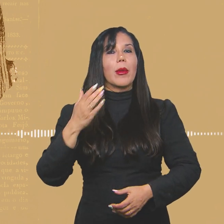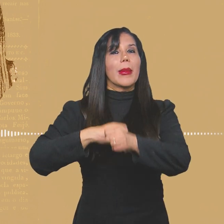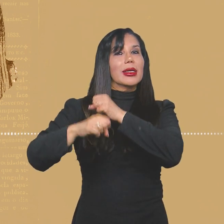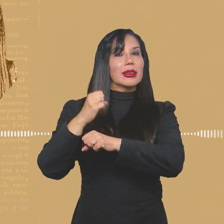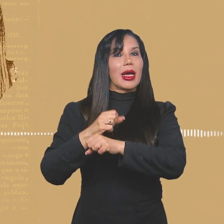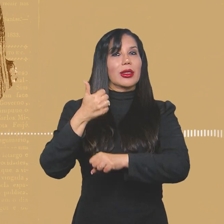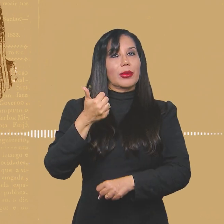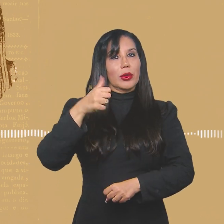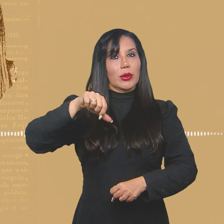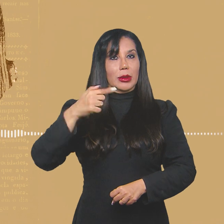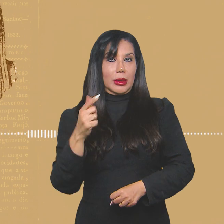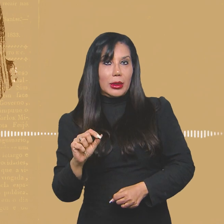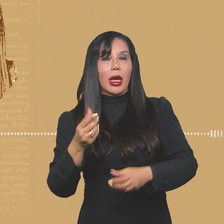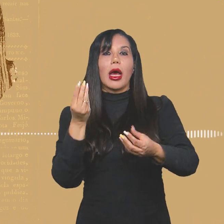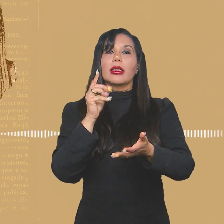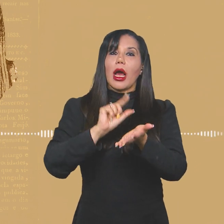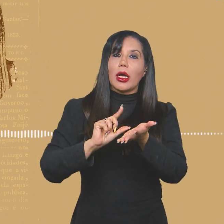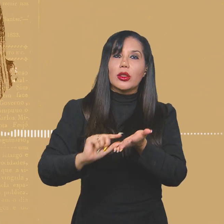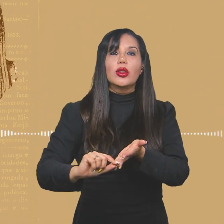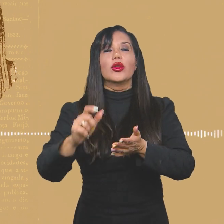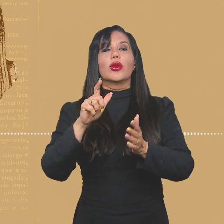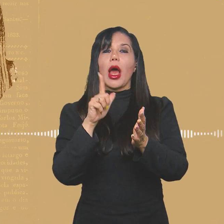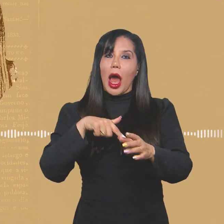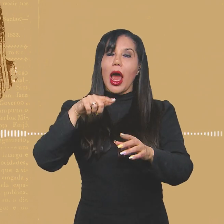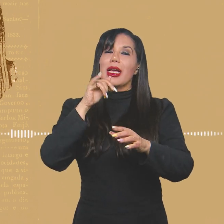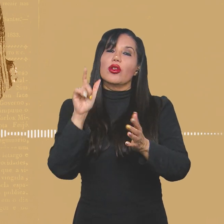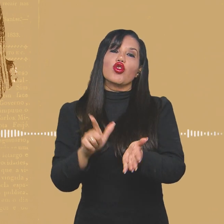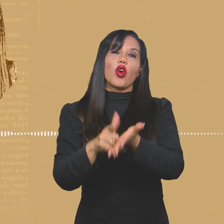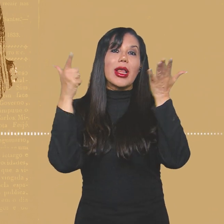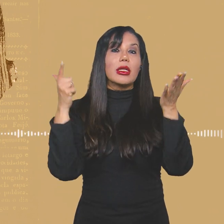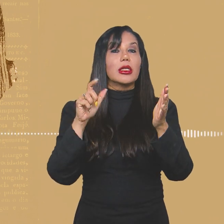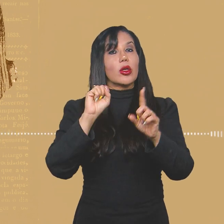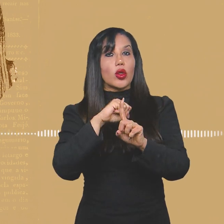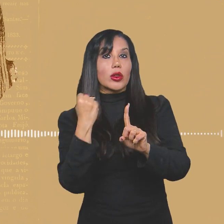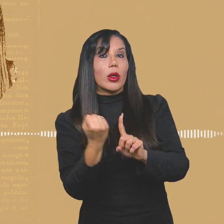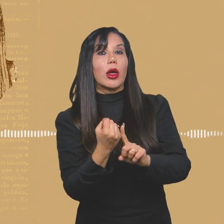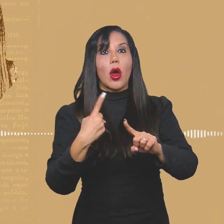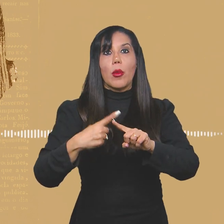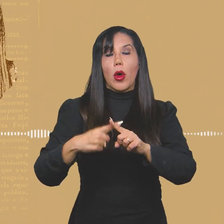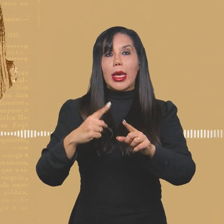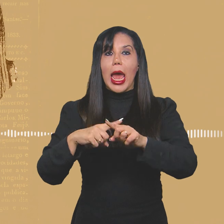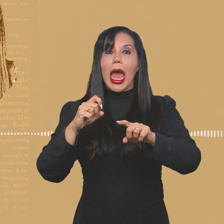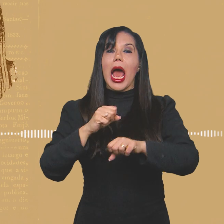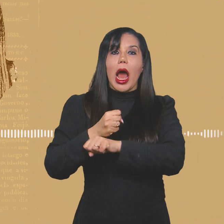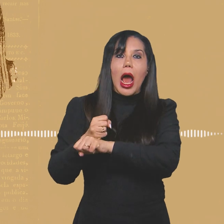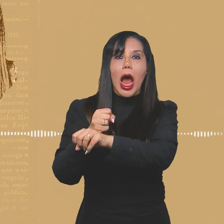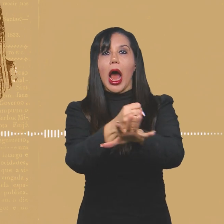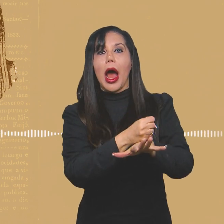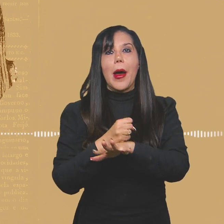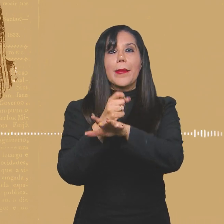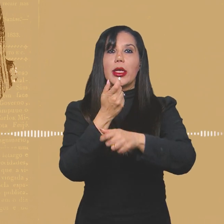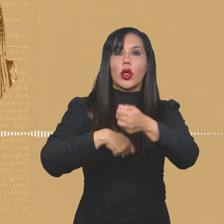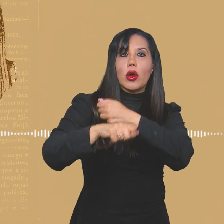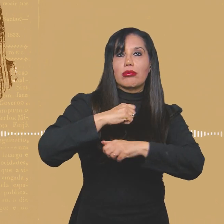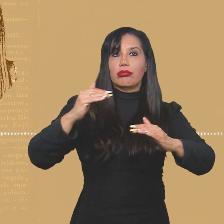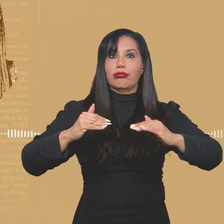trazia artigos de jornalistas, sociólogos e professores, enfrentando a visão hegemônica da mídia comercial e também as perseguições da